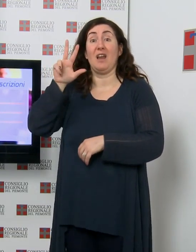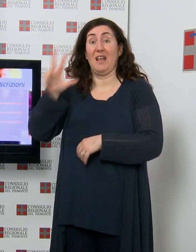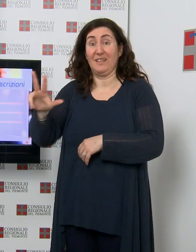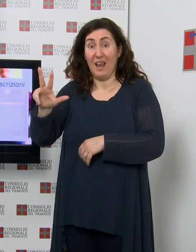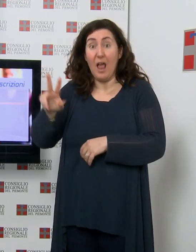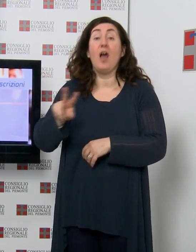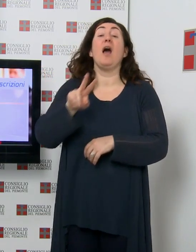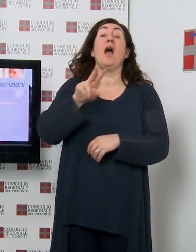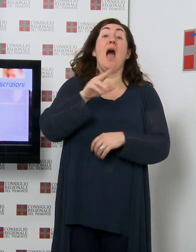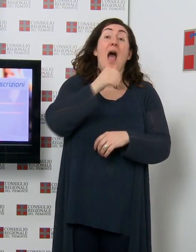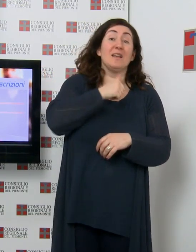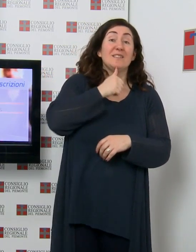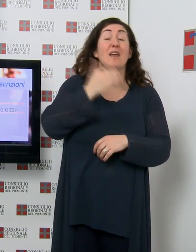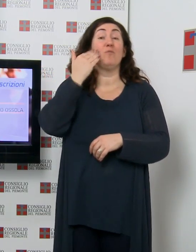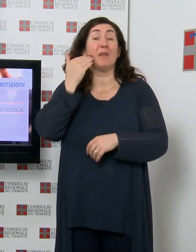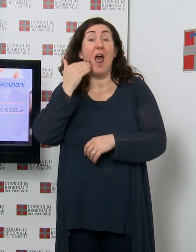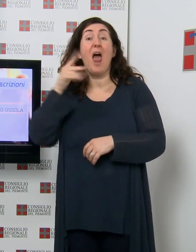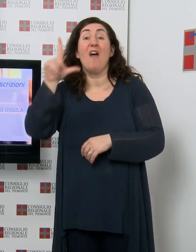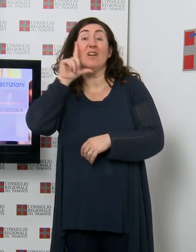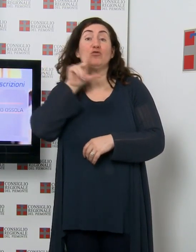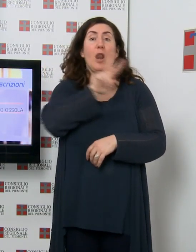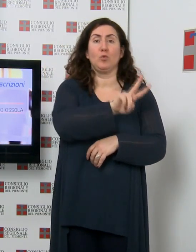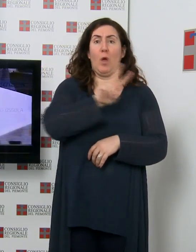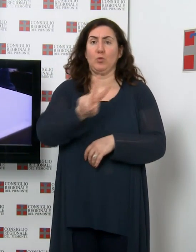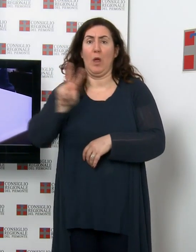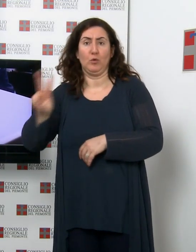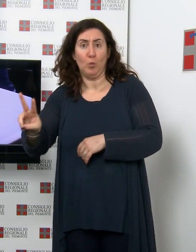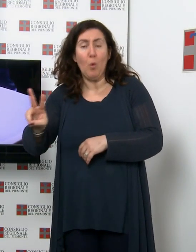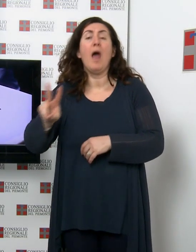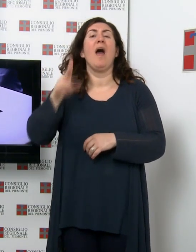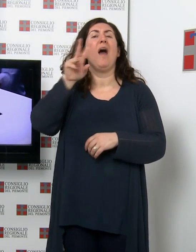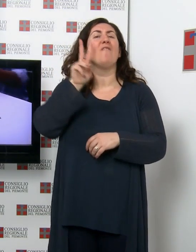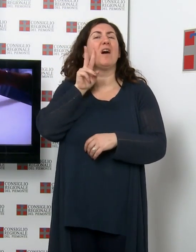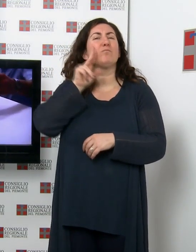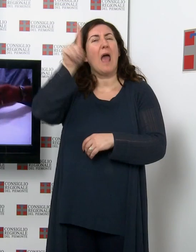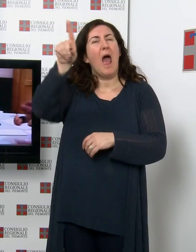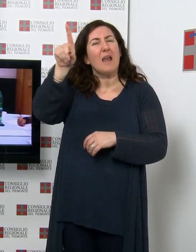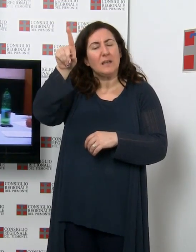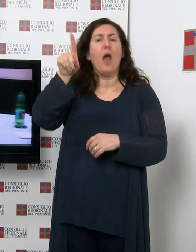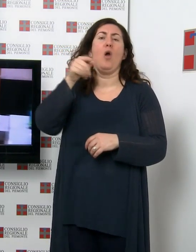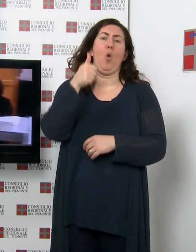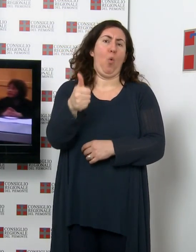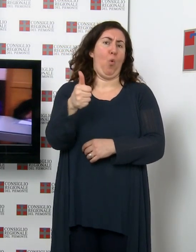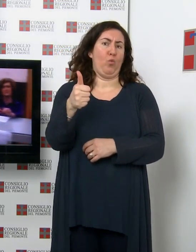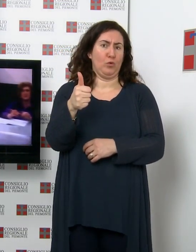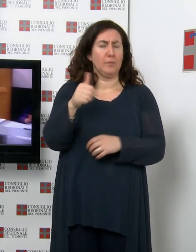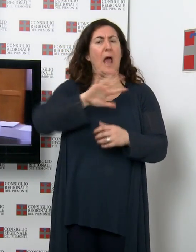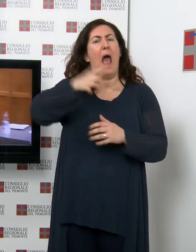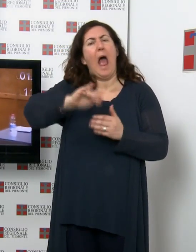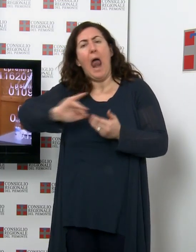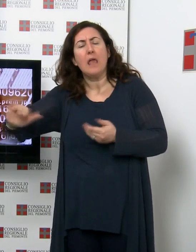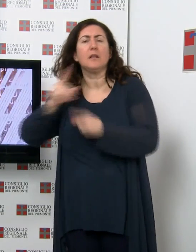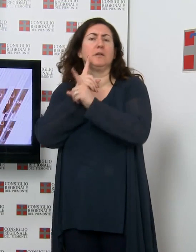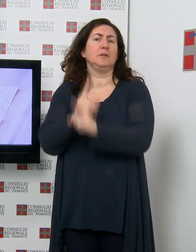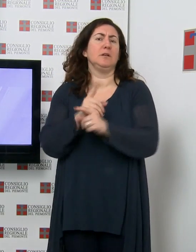a Asti, Biella e Vercelli, 1 al Verbano Cusiossola. E i restanti 10 verranno attribuiti con il sistema maggioritario.